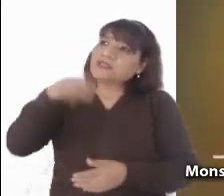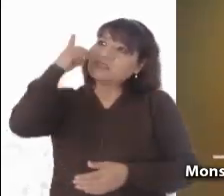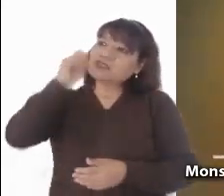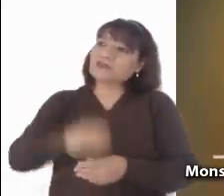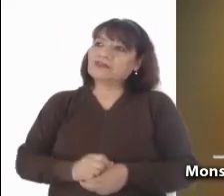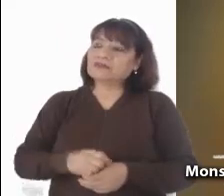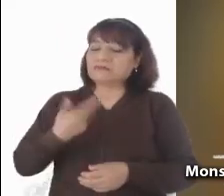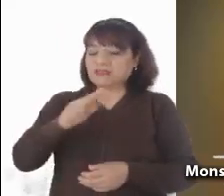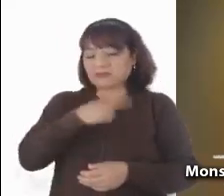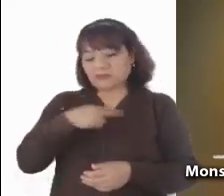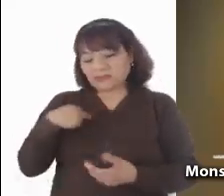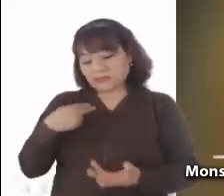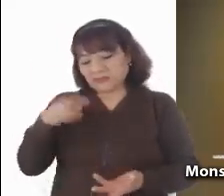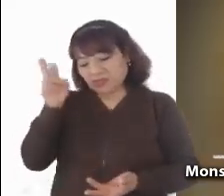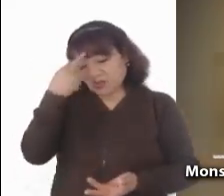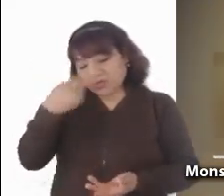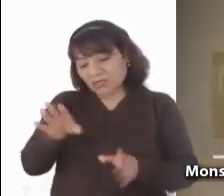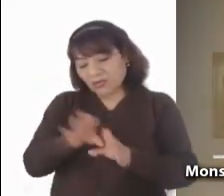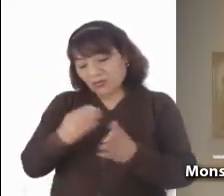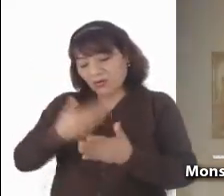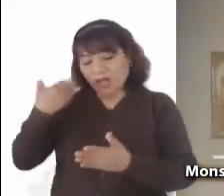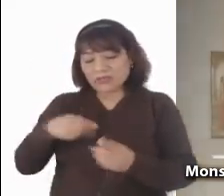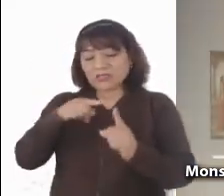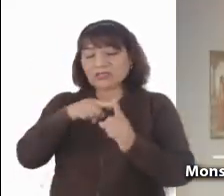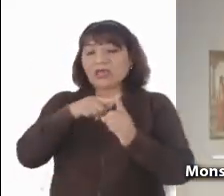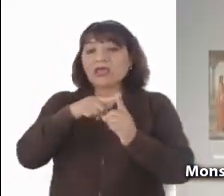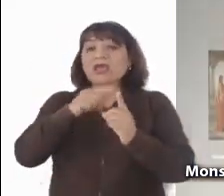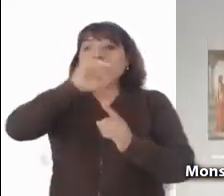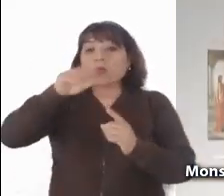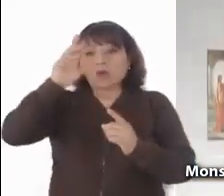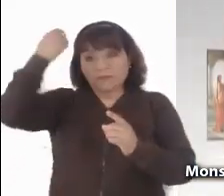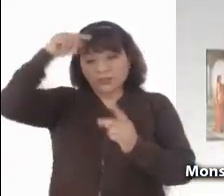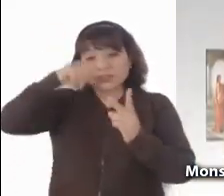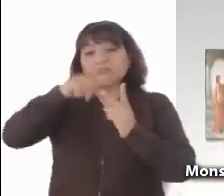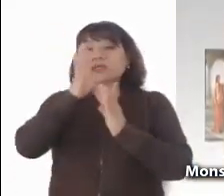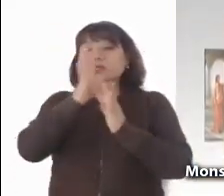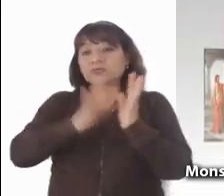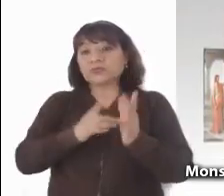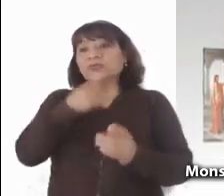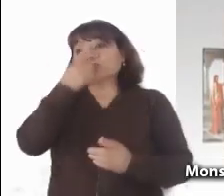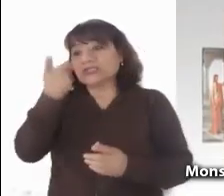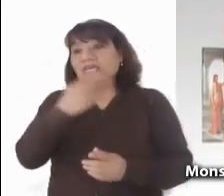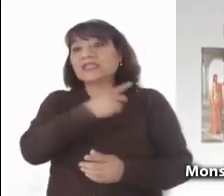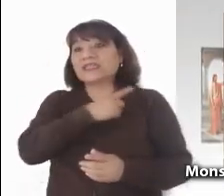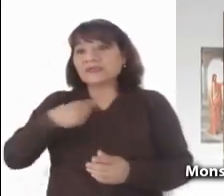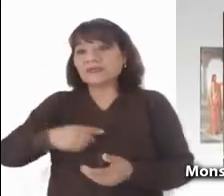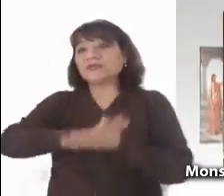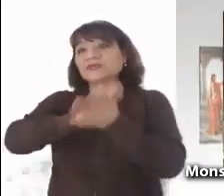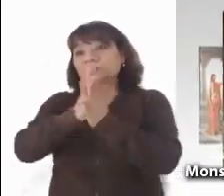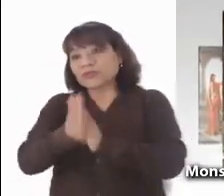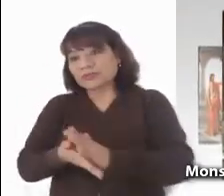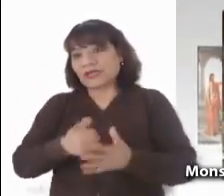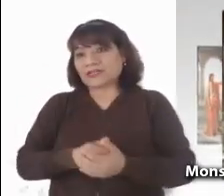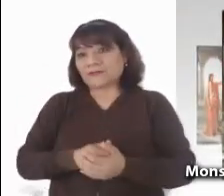Juan Bautista. Levantan su voz, indican que es necesaria la conversión, son fieles a su vocación.